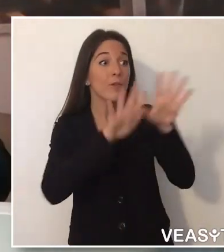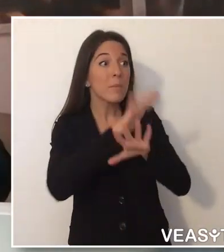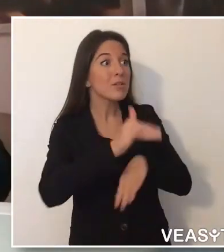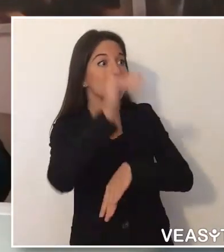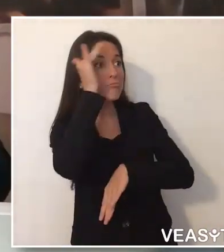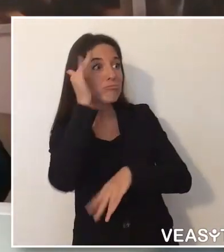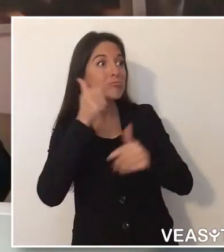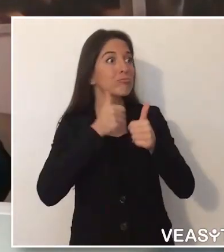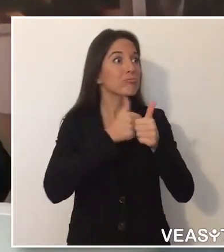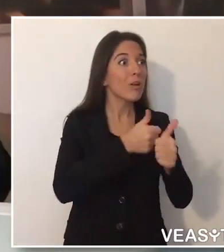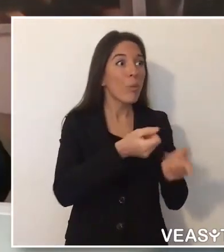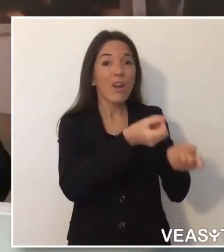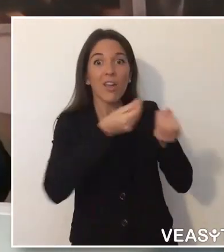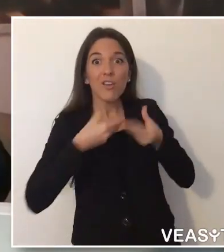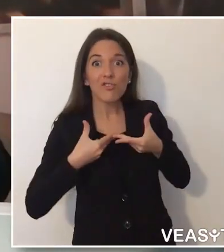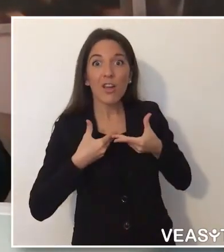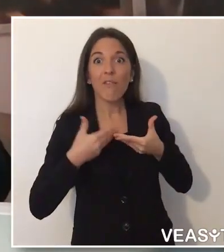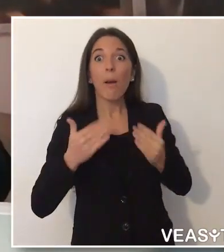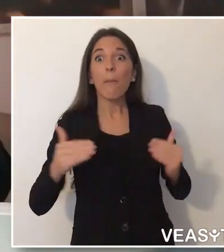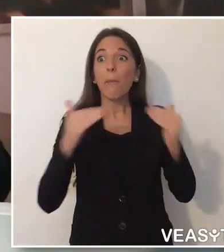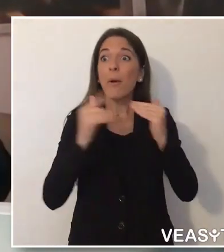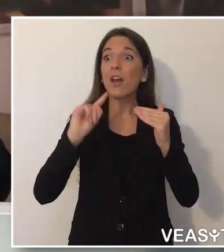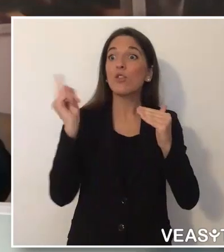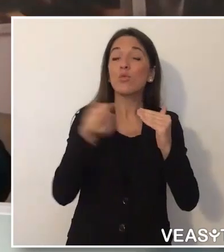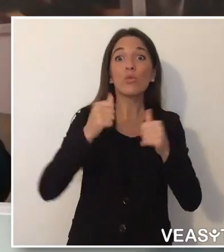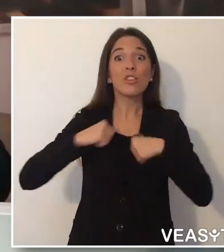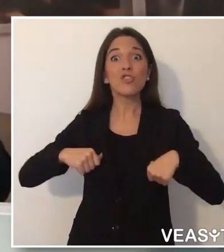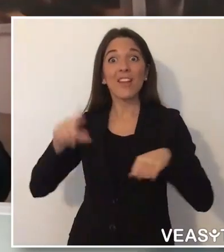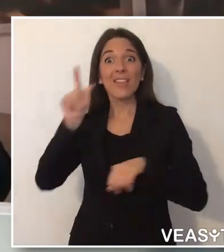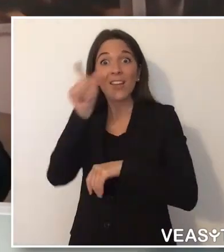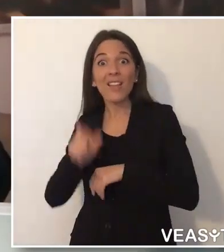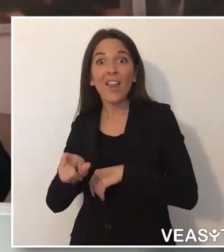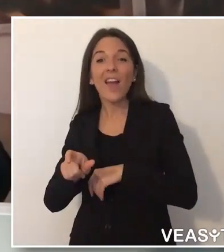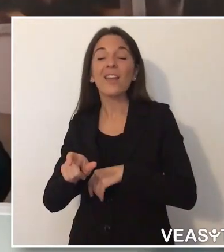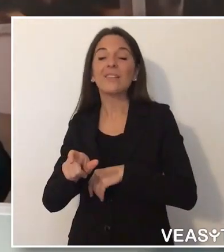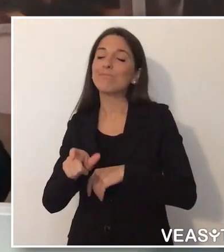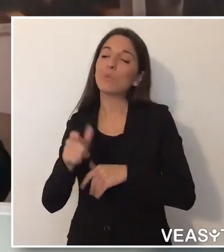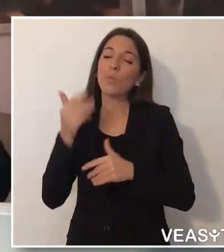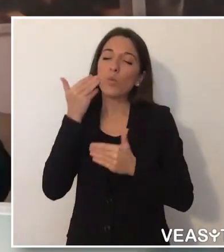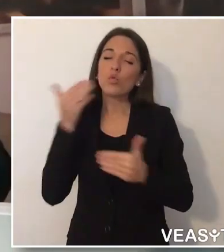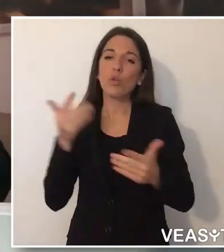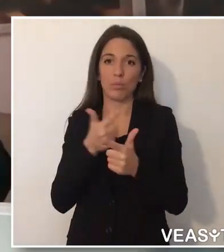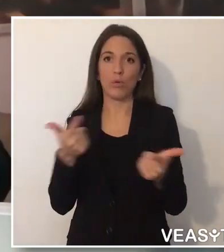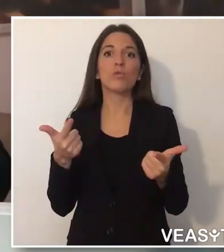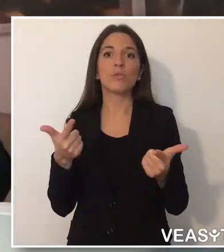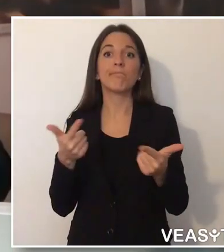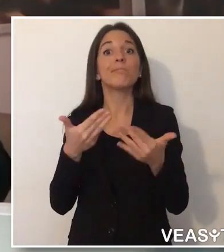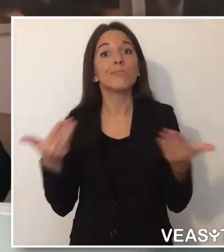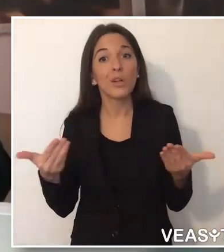molti sono gli ambiti in cui i cittadini sordi non hanno a disposizione adeguati servizi e supporti